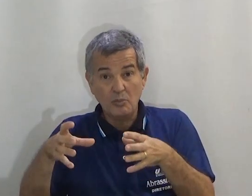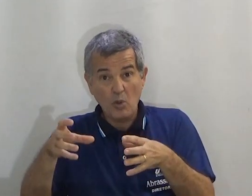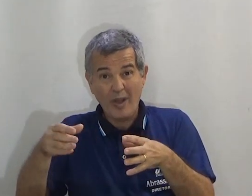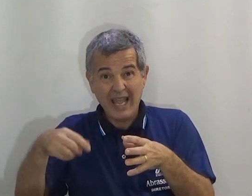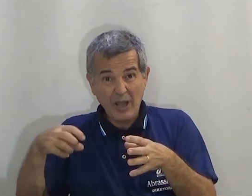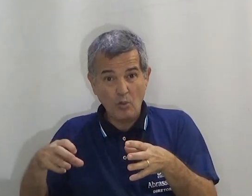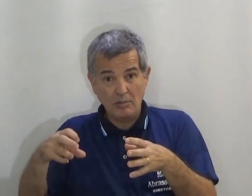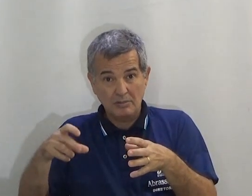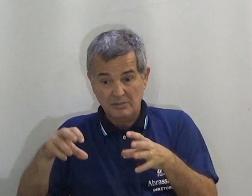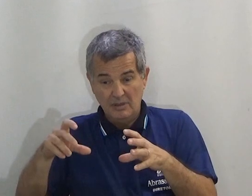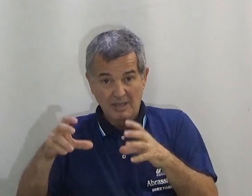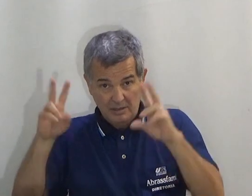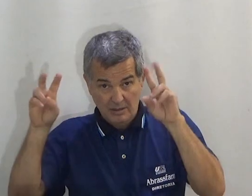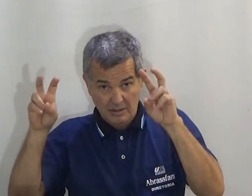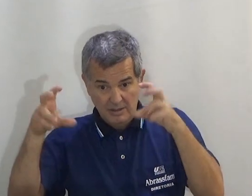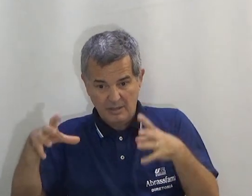Do meu erro.